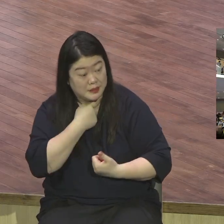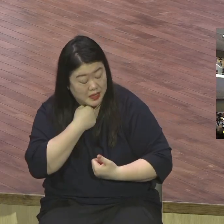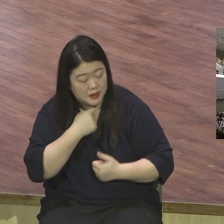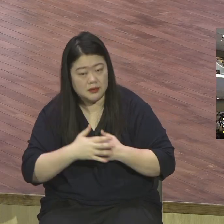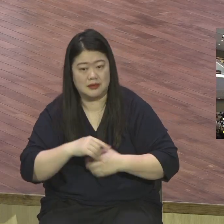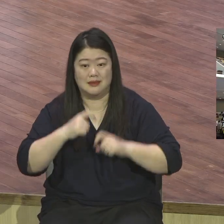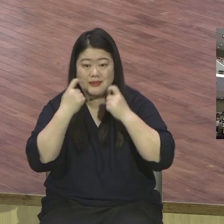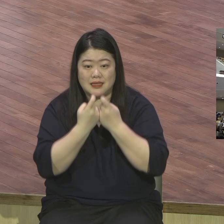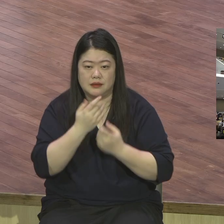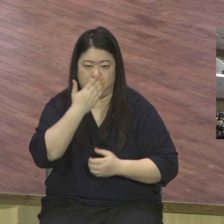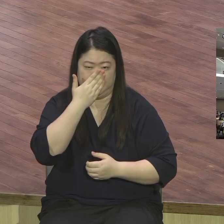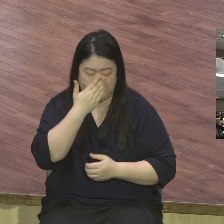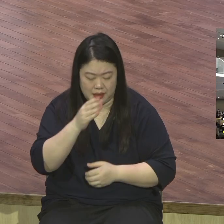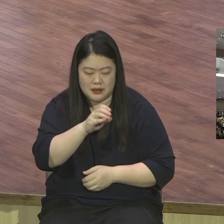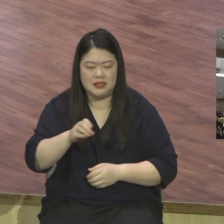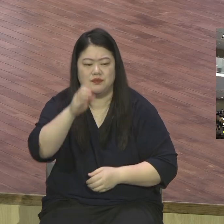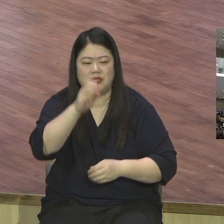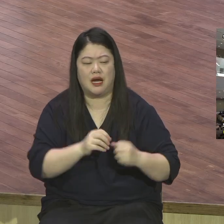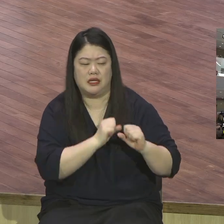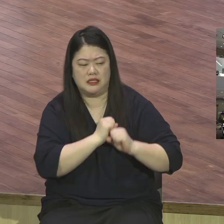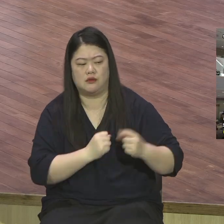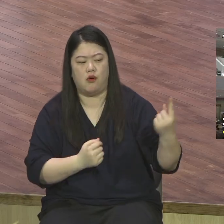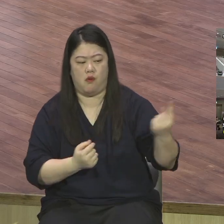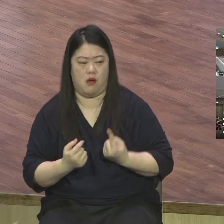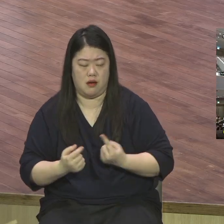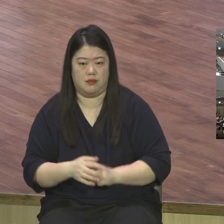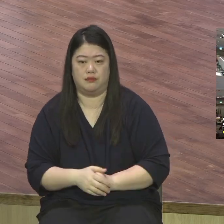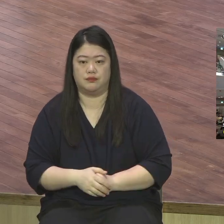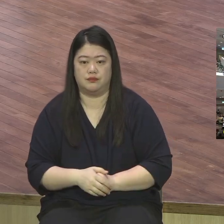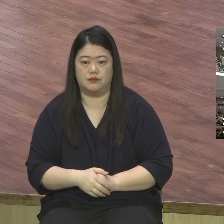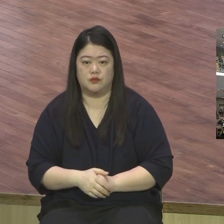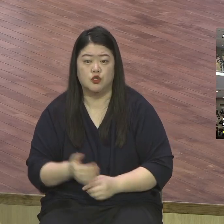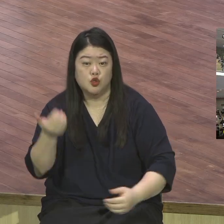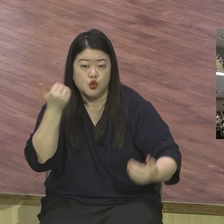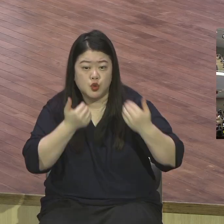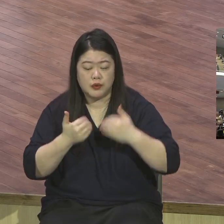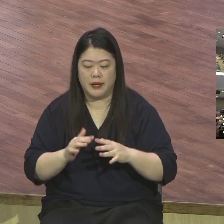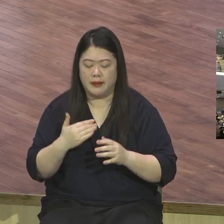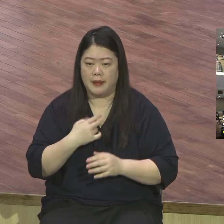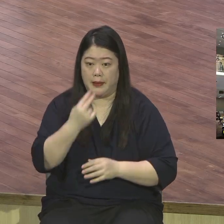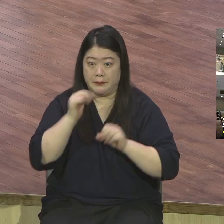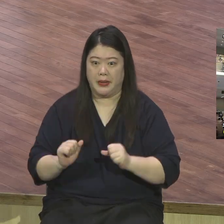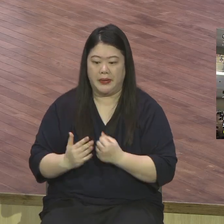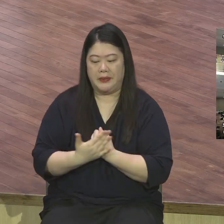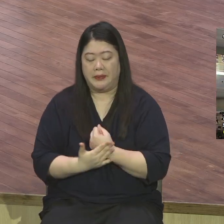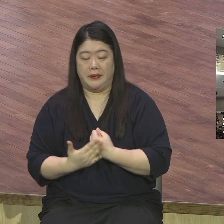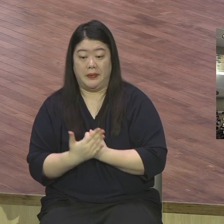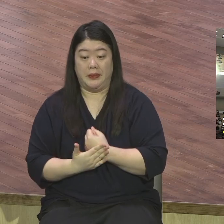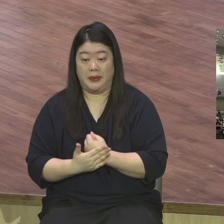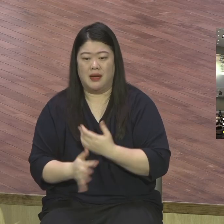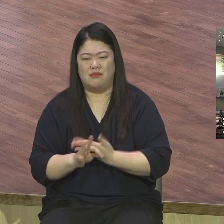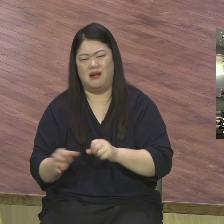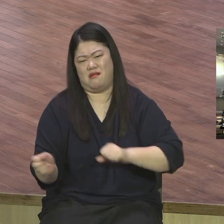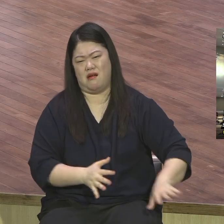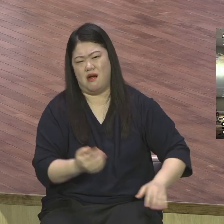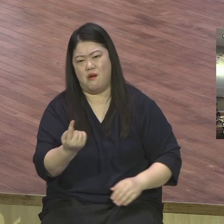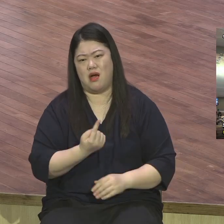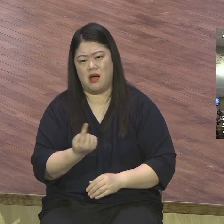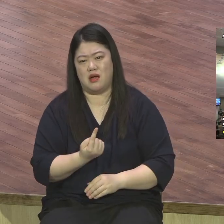십자가를 지고 나를 따를 것이니라 누구든지 제 목숨을 구원하자면 이럴 것이오 누구든지 나를 위하여 제